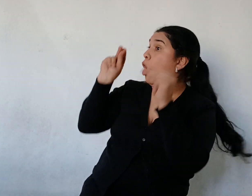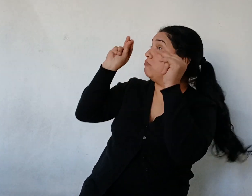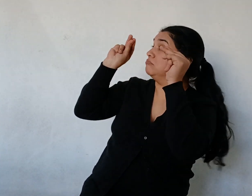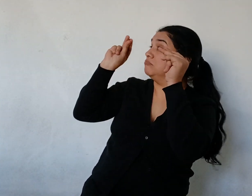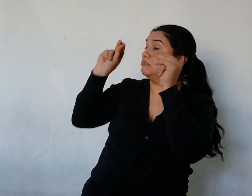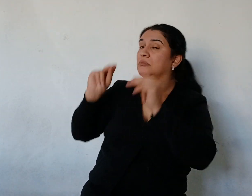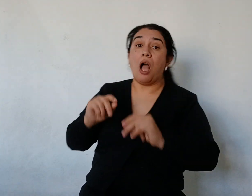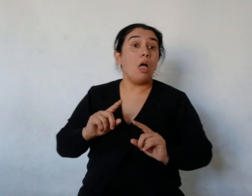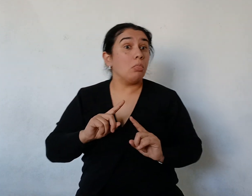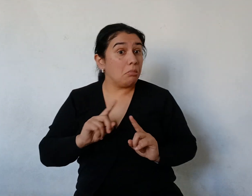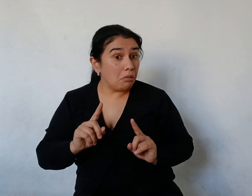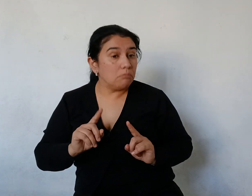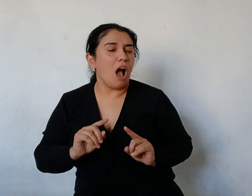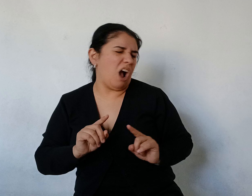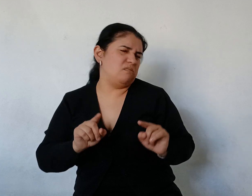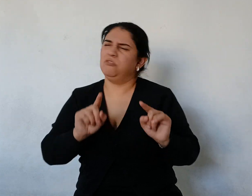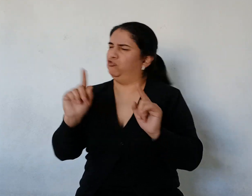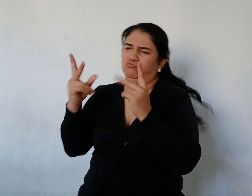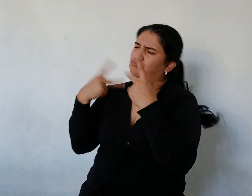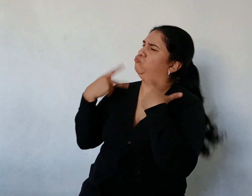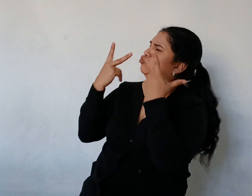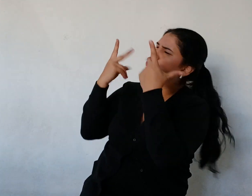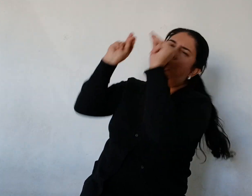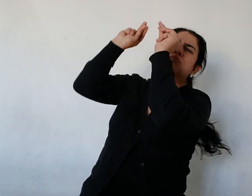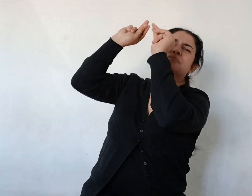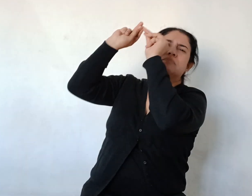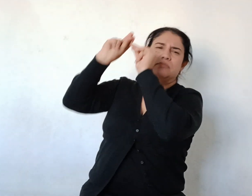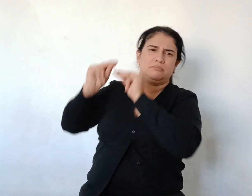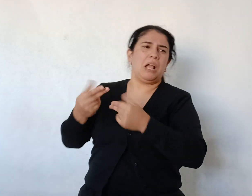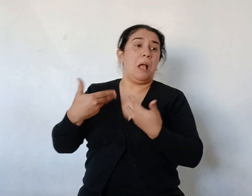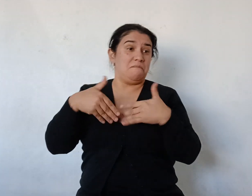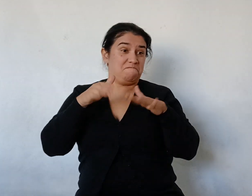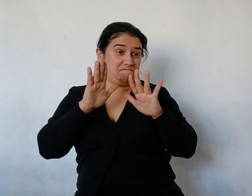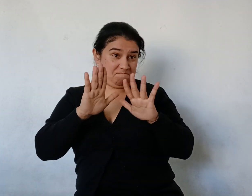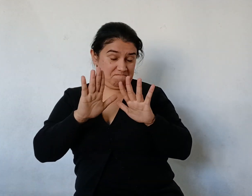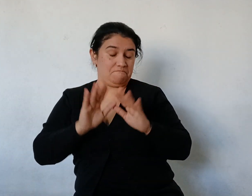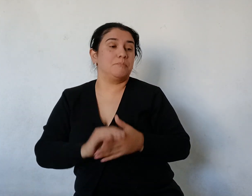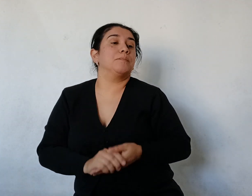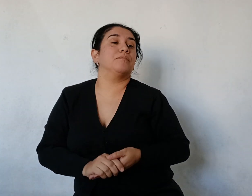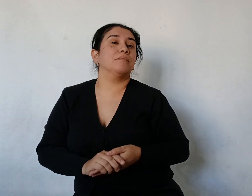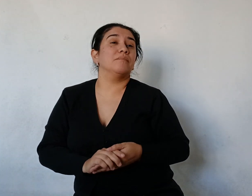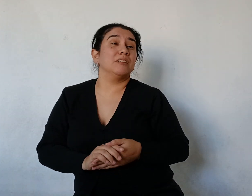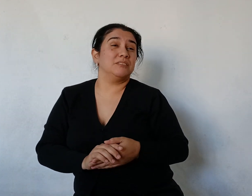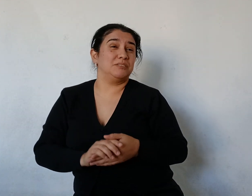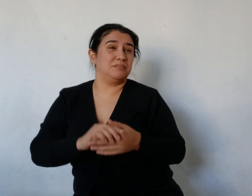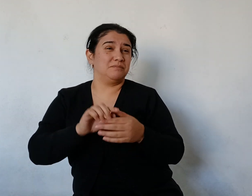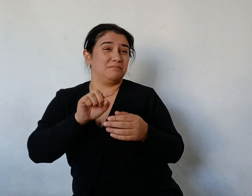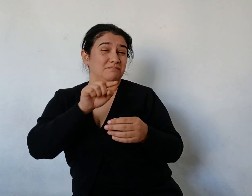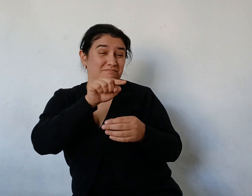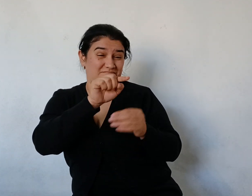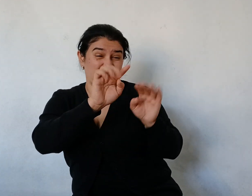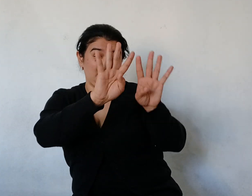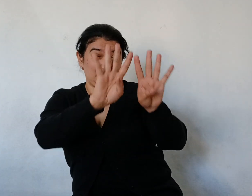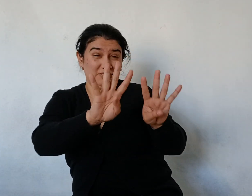Está bien Dijo el oficial Entonces Lo vamos a echar A pequean cañonazos ¡Eh!